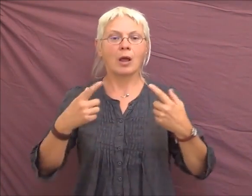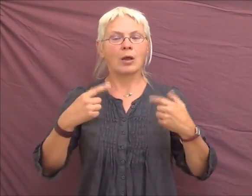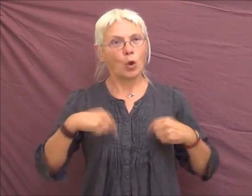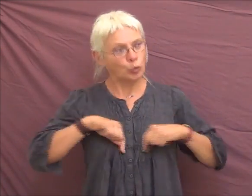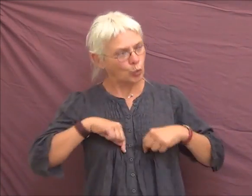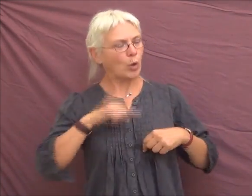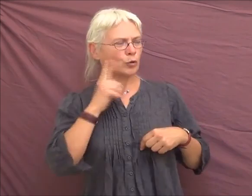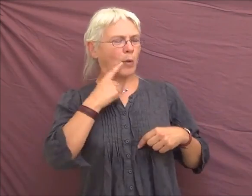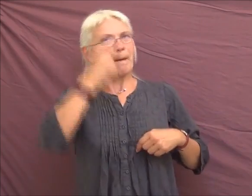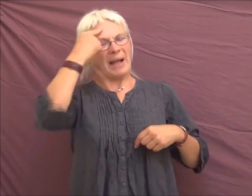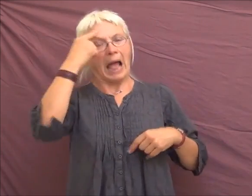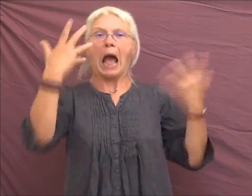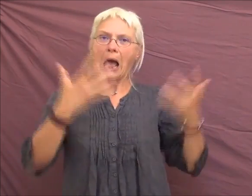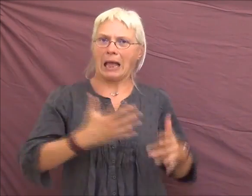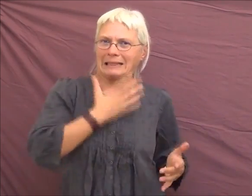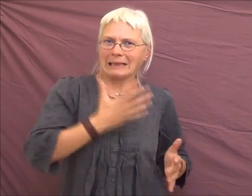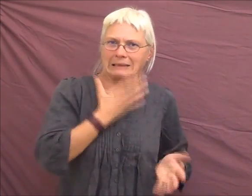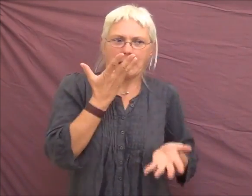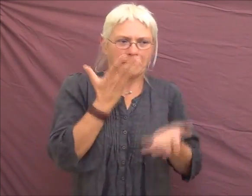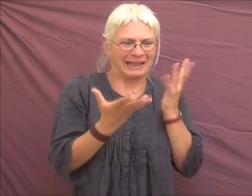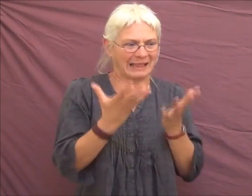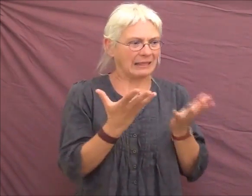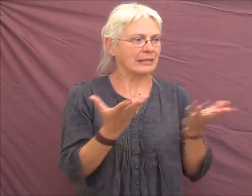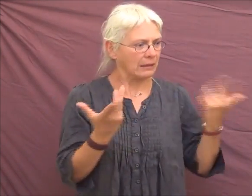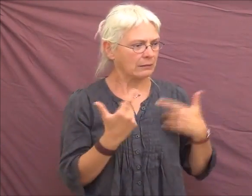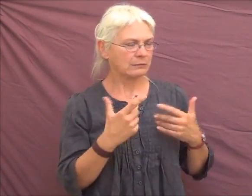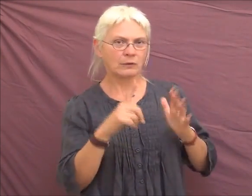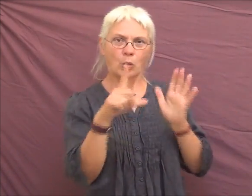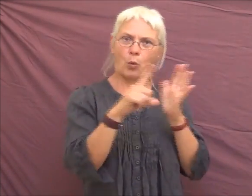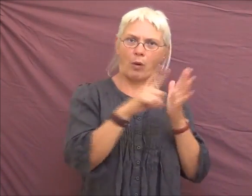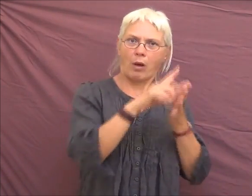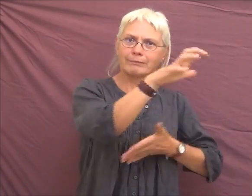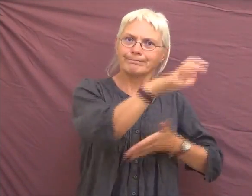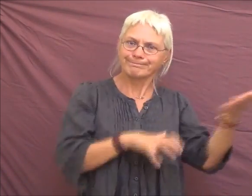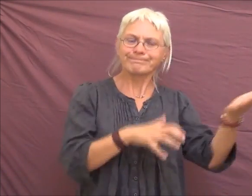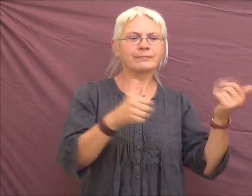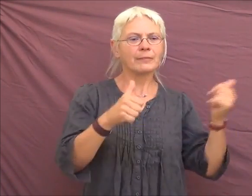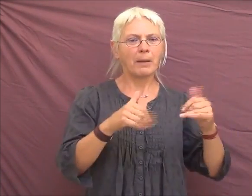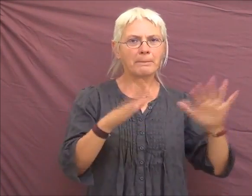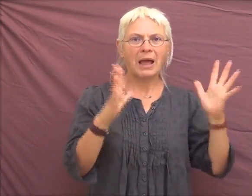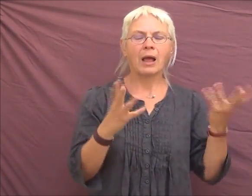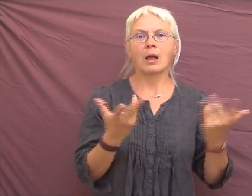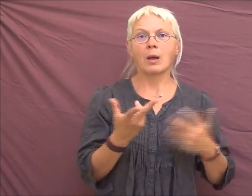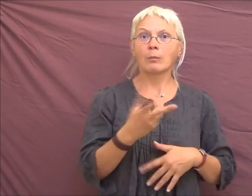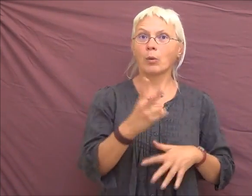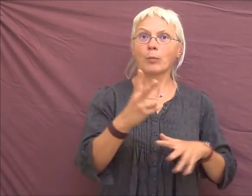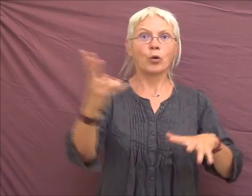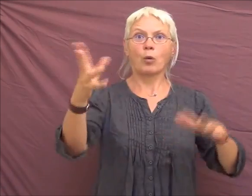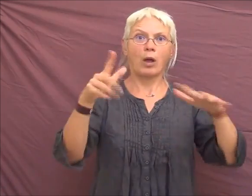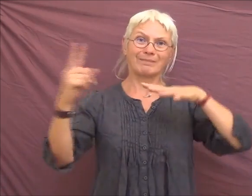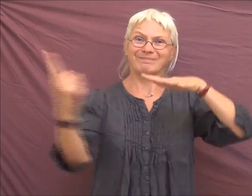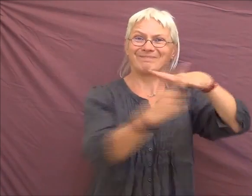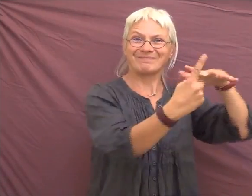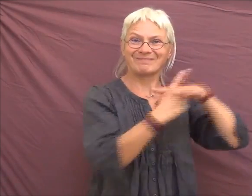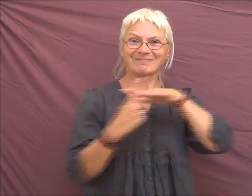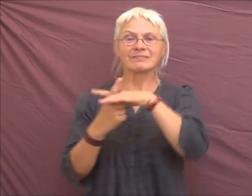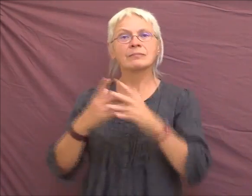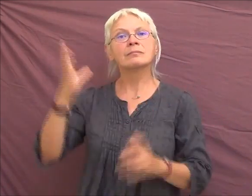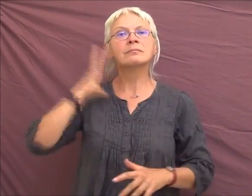malheureusement, c'est de plus en plus d'intégration, parce qu'avant, il y des établissements spécialisés, avec beaucoup de sourds qui pouvaient échanger entre